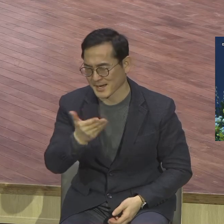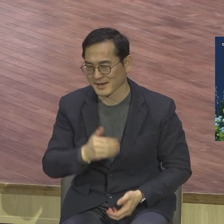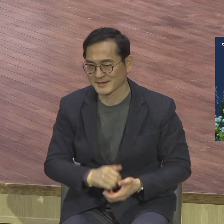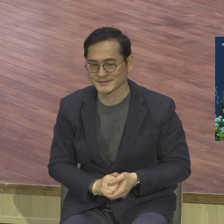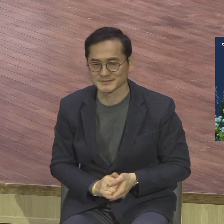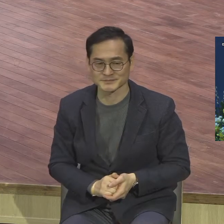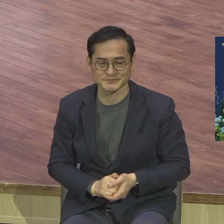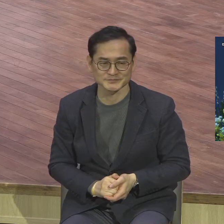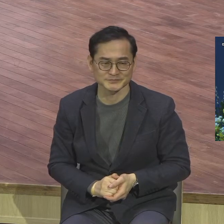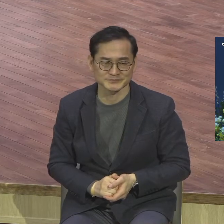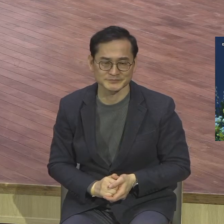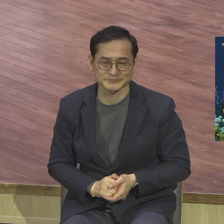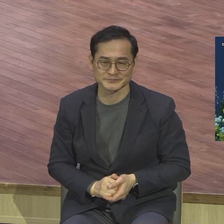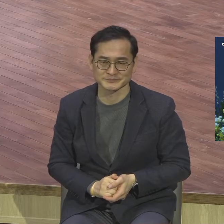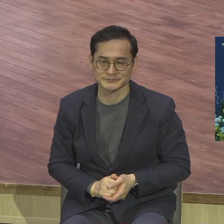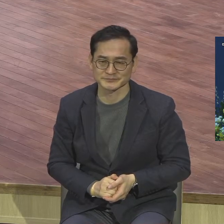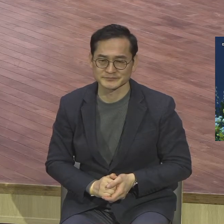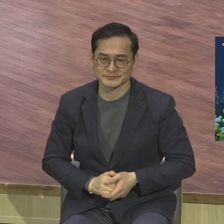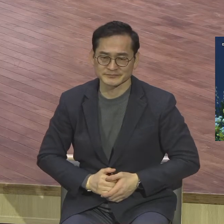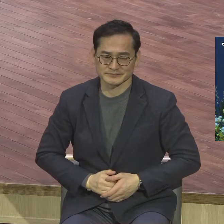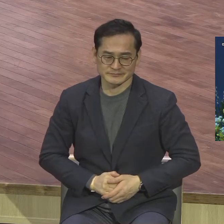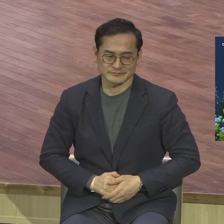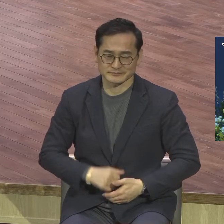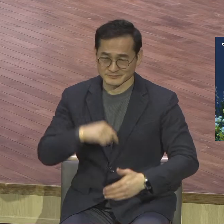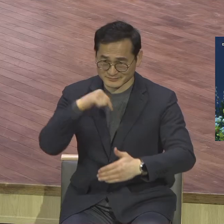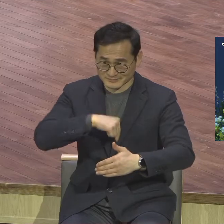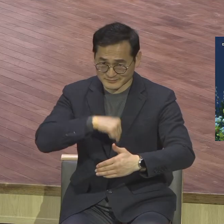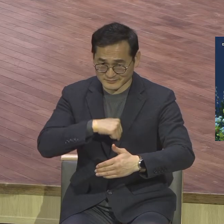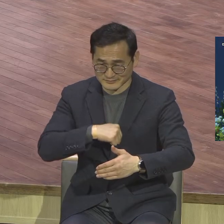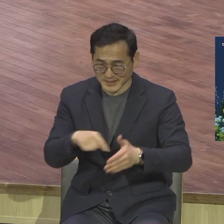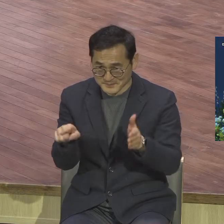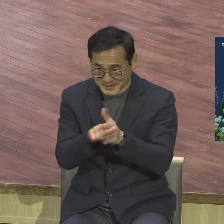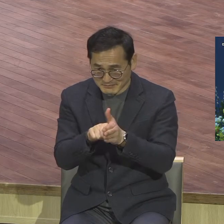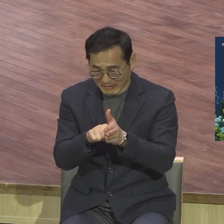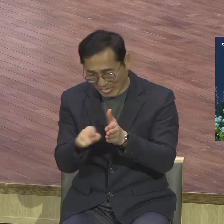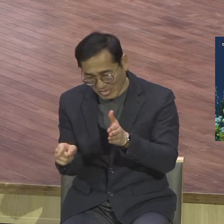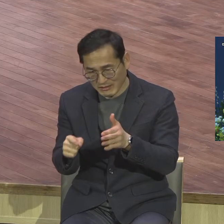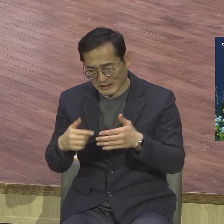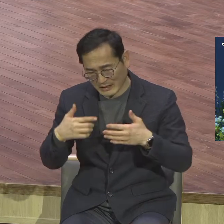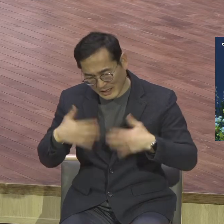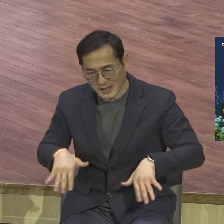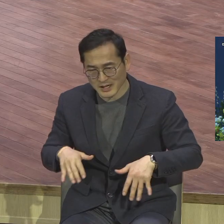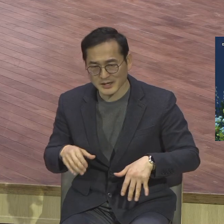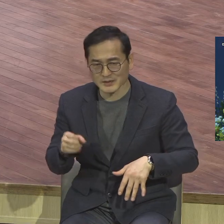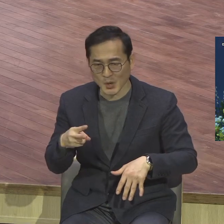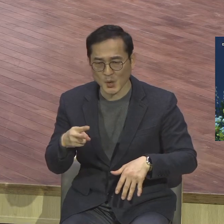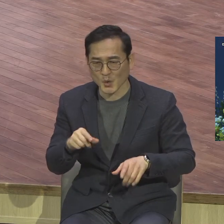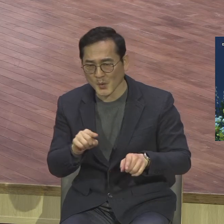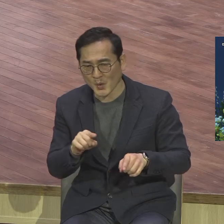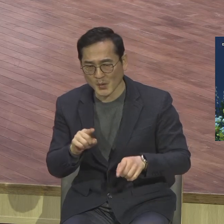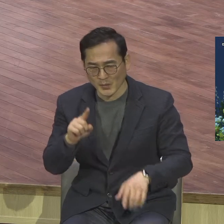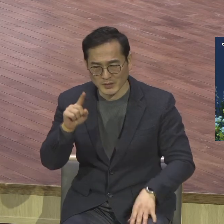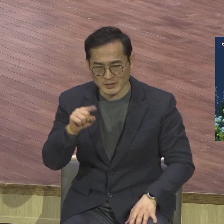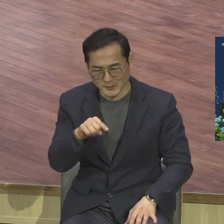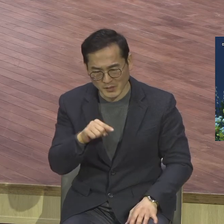마음으로 고려할 것도 없습니다 내 안에 남아있는 불신앙 내게 있는 정제의식 내게 있는 상처